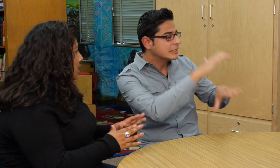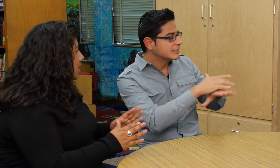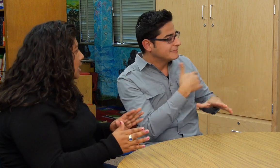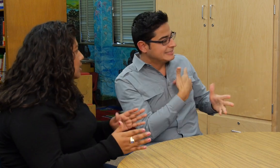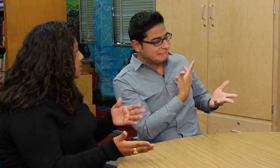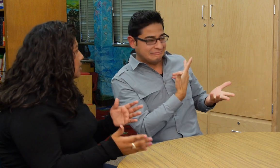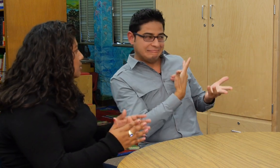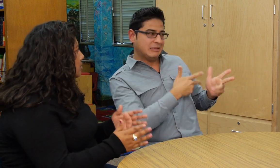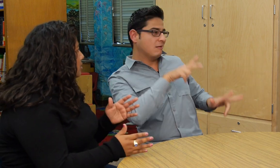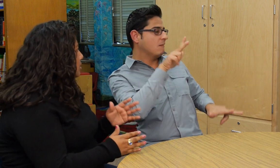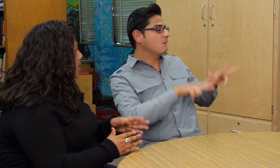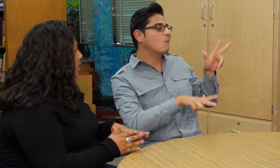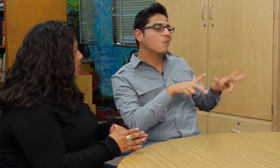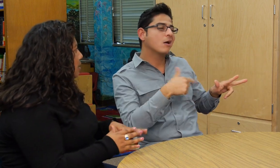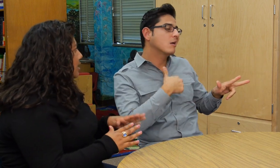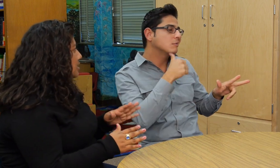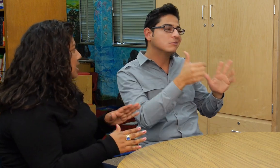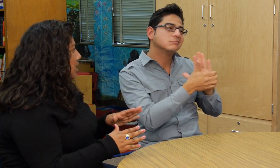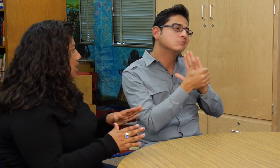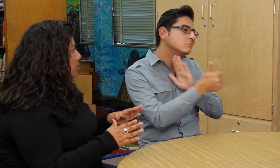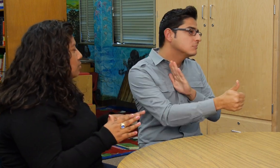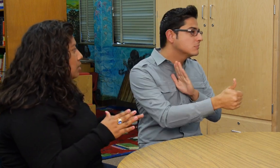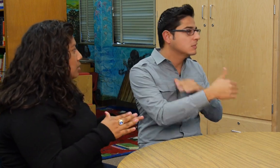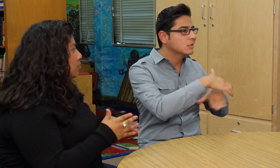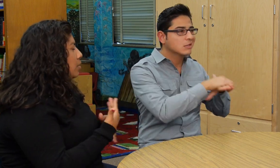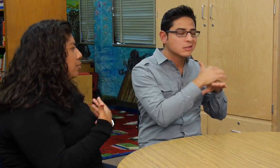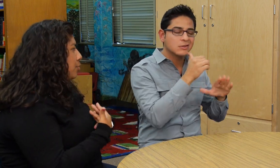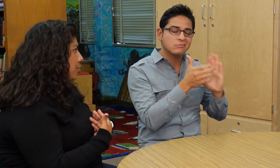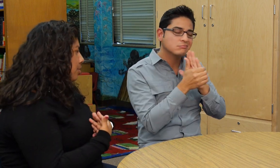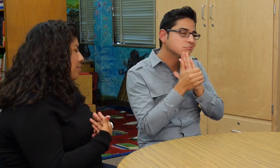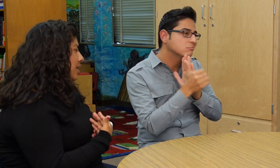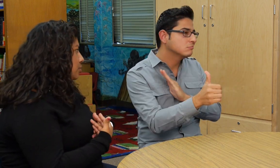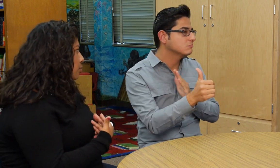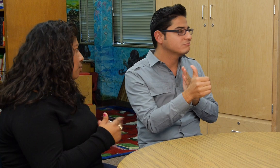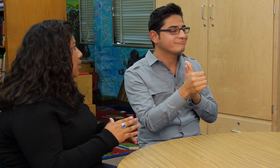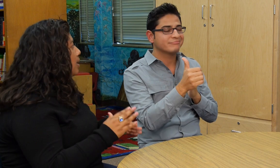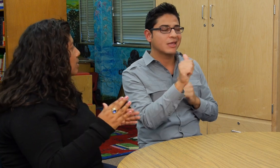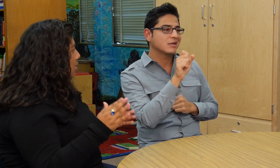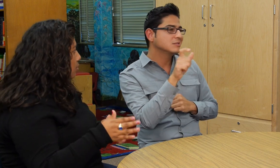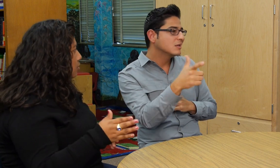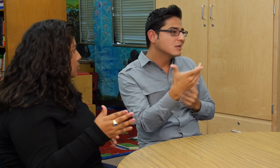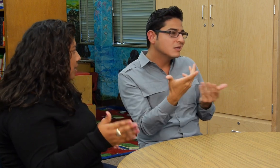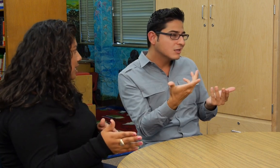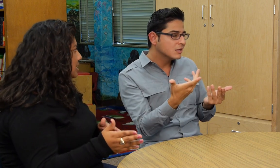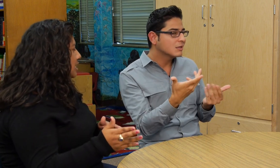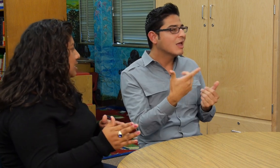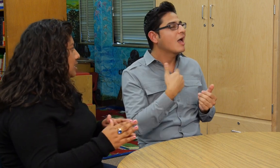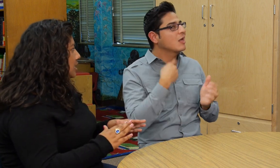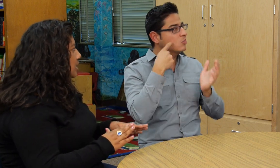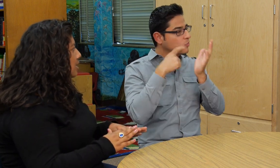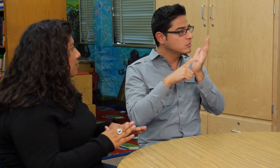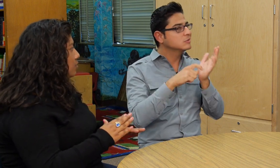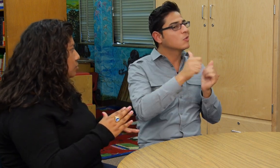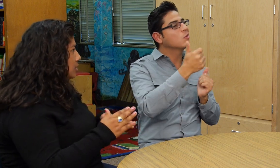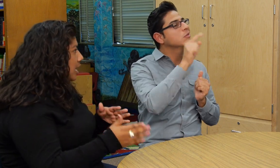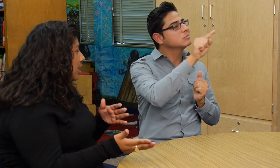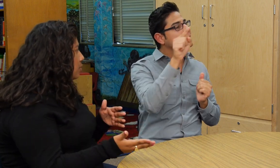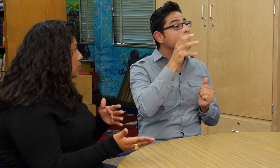señas, hay veces que, bueno, no, yo en mi caso no, he mirado a otros padres que se sienten frustrados,